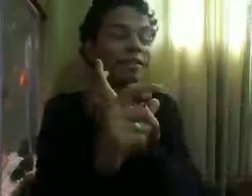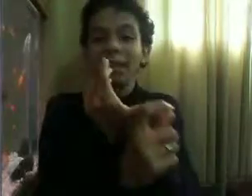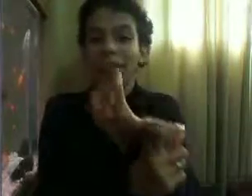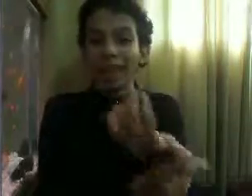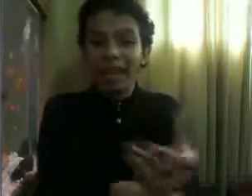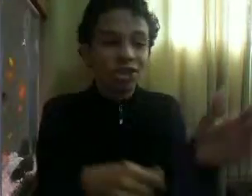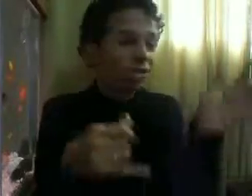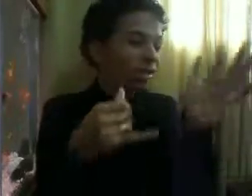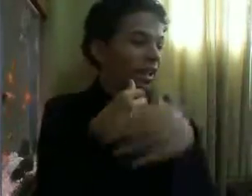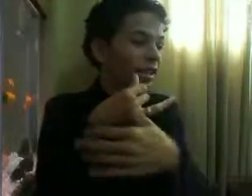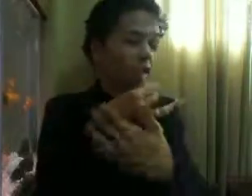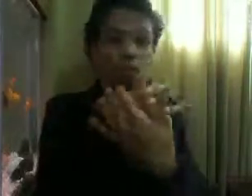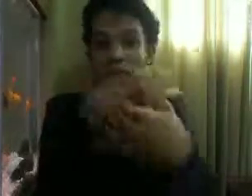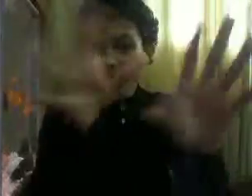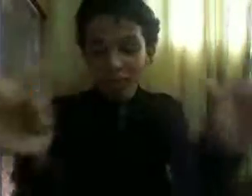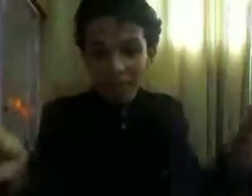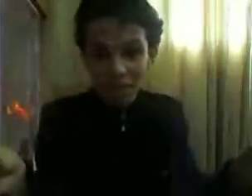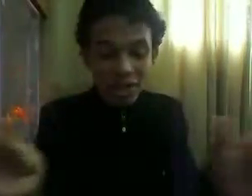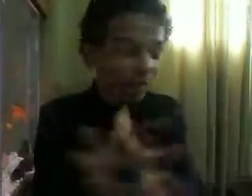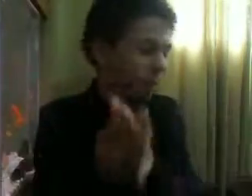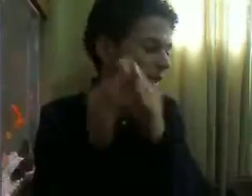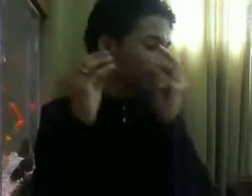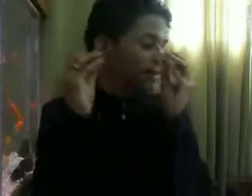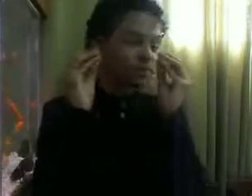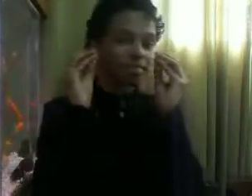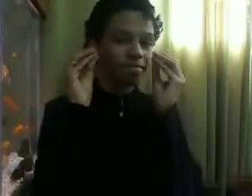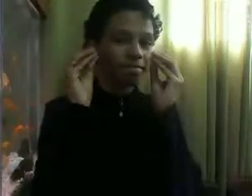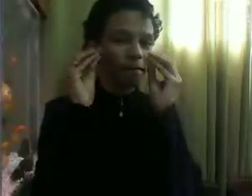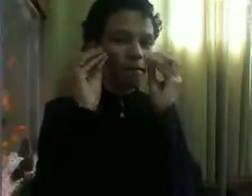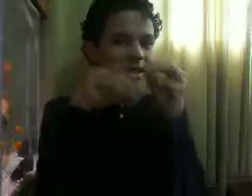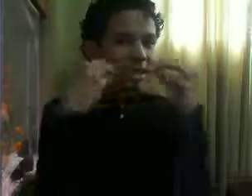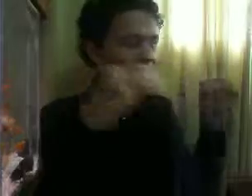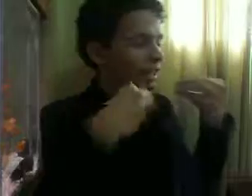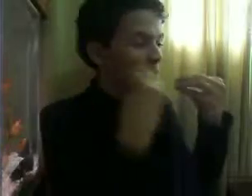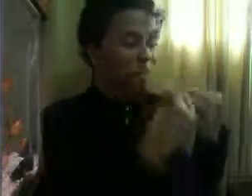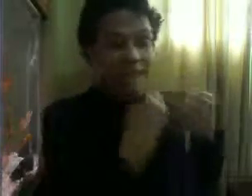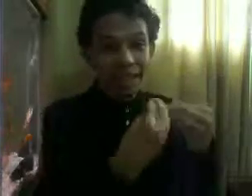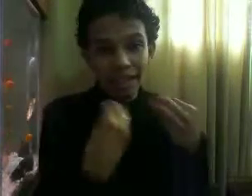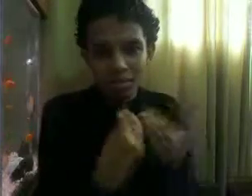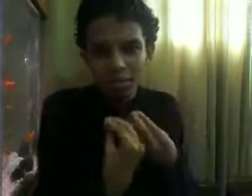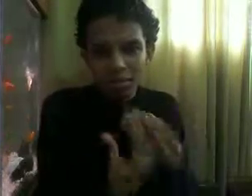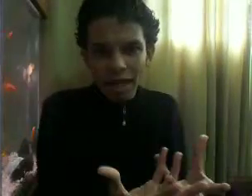fala boquete Ele fala Tudo que você imaginar Mas ele fala De uma maneira Tão natural